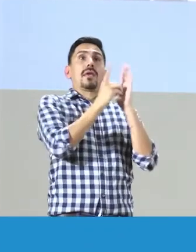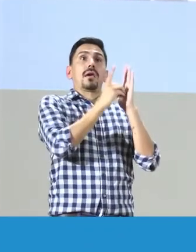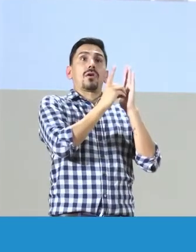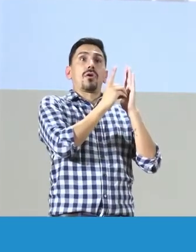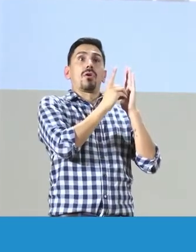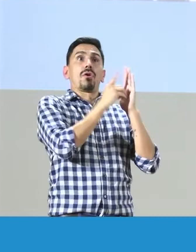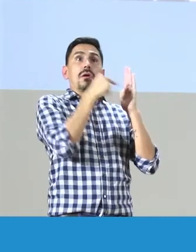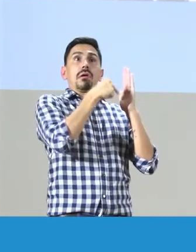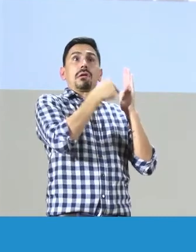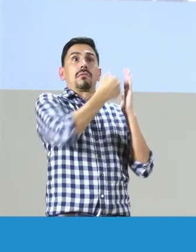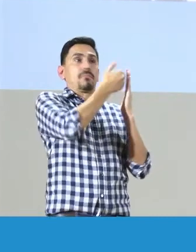1421. Bien,